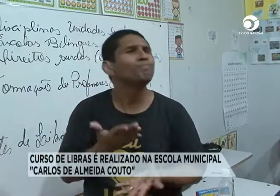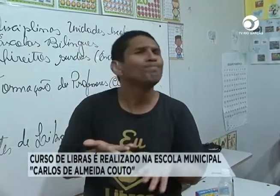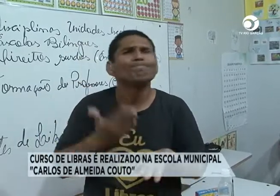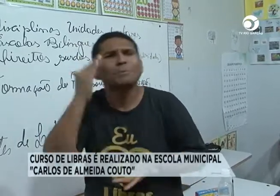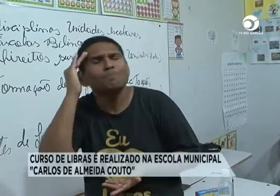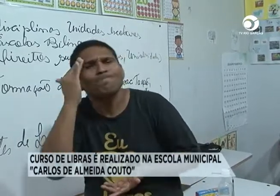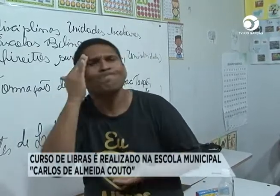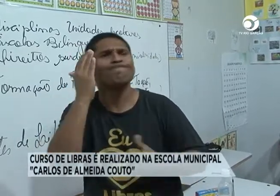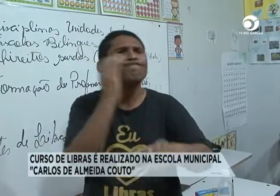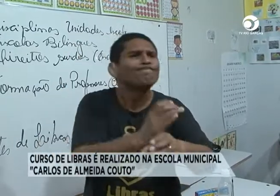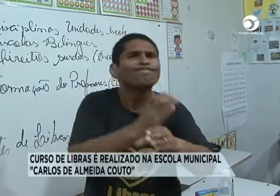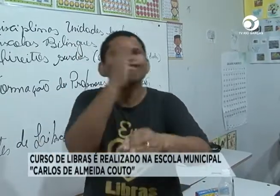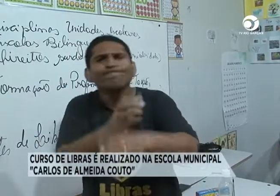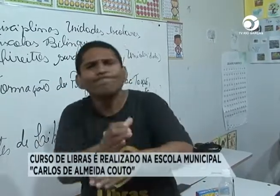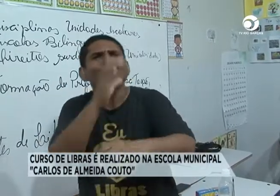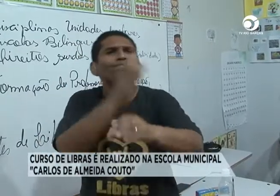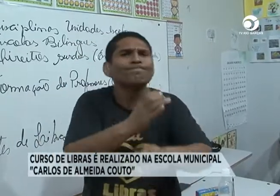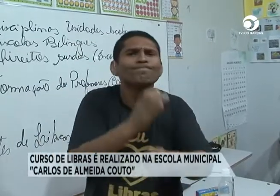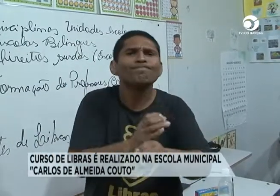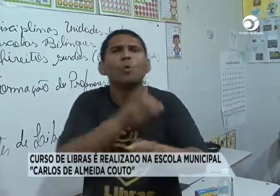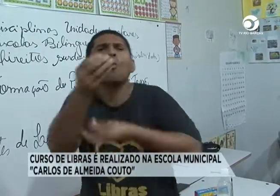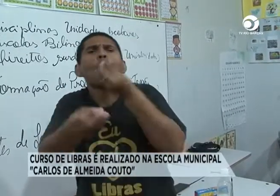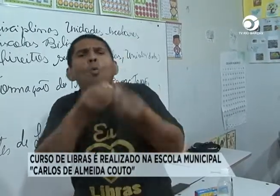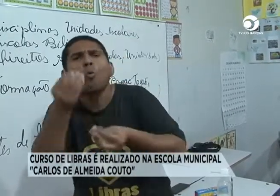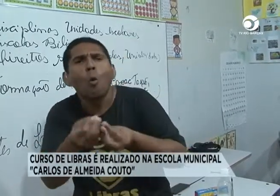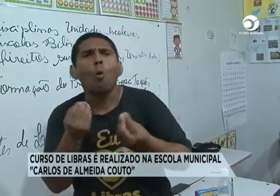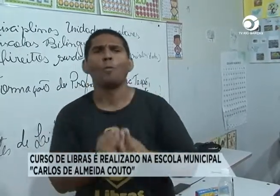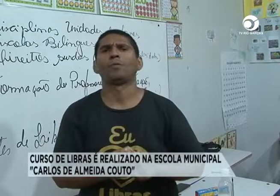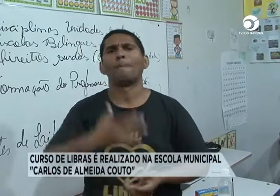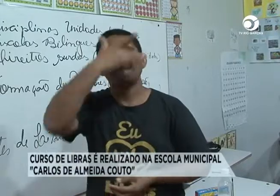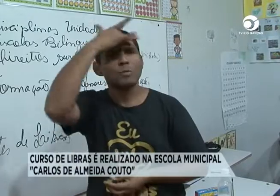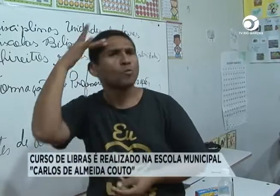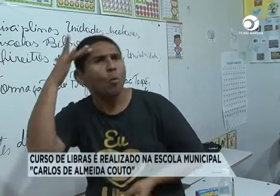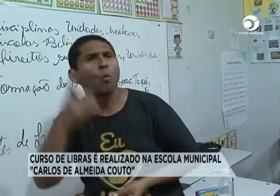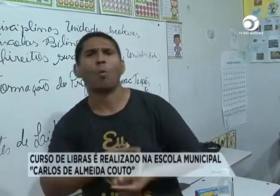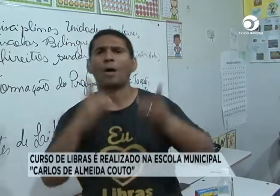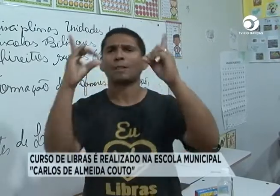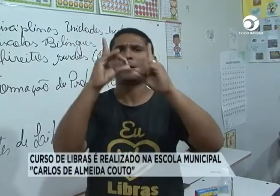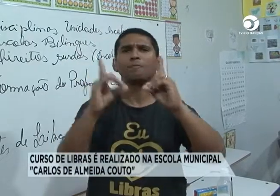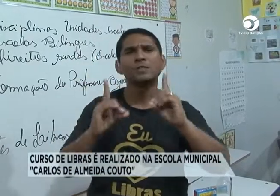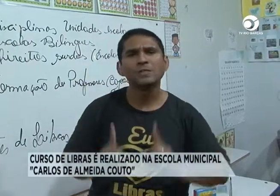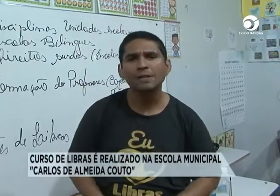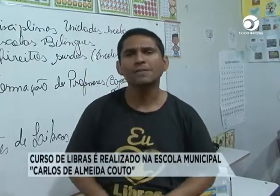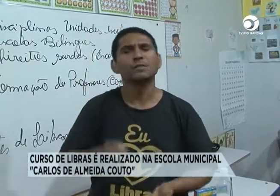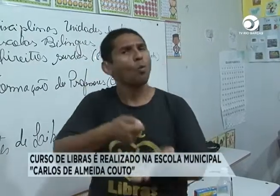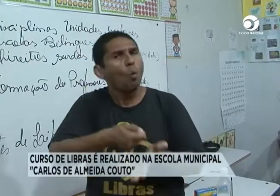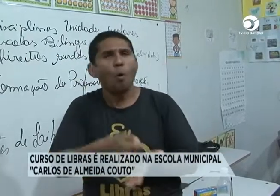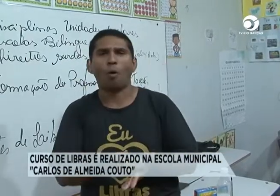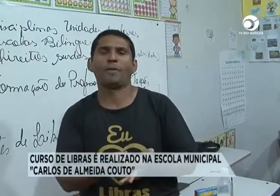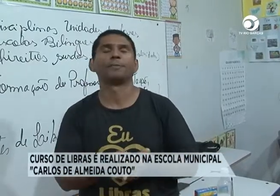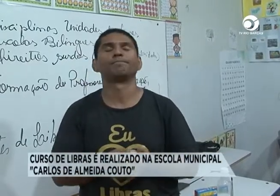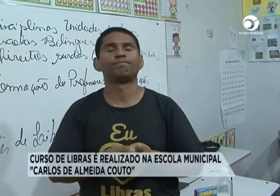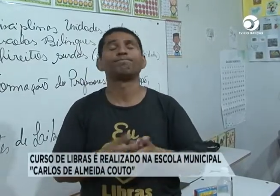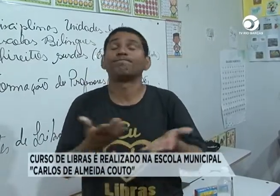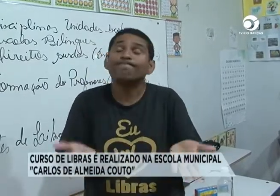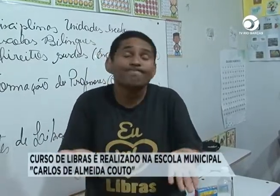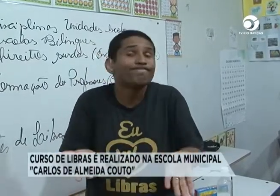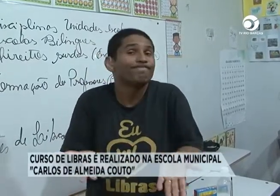as pessoas precisam conhecer, precisam entender para que não haja essa quebra de comunicação, e as pessoas com deficiência precisam